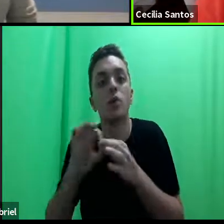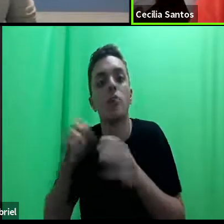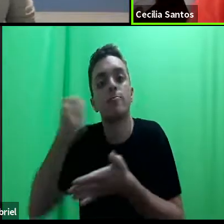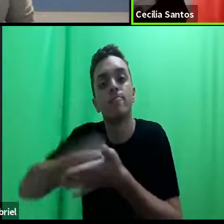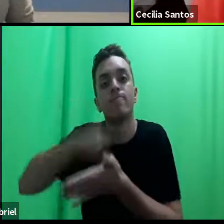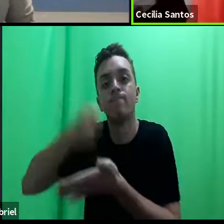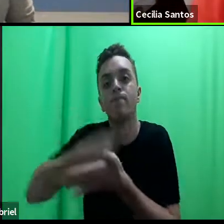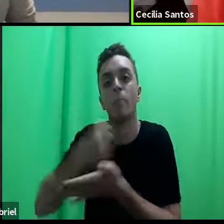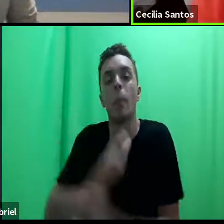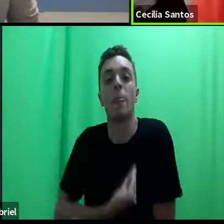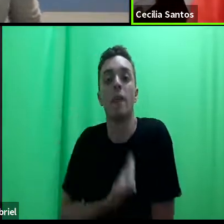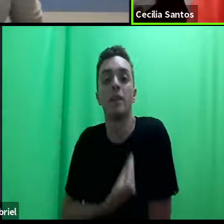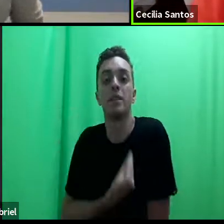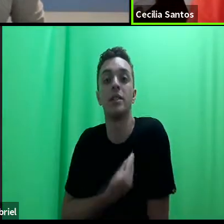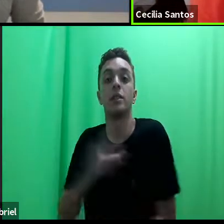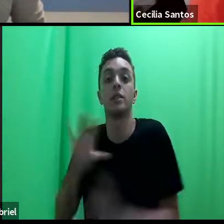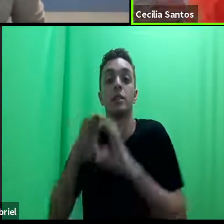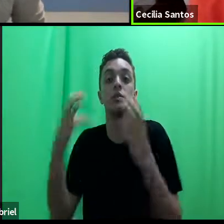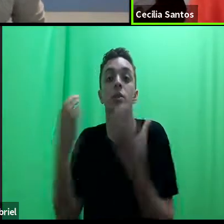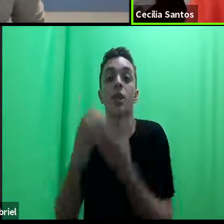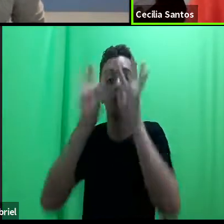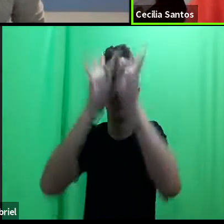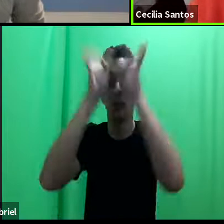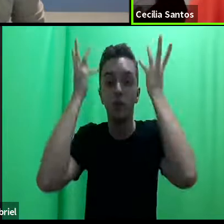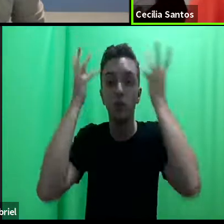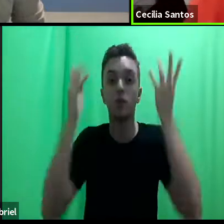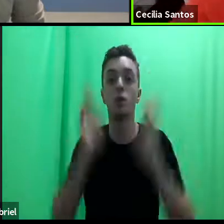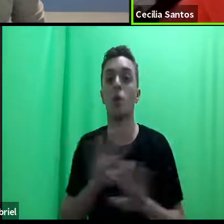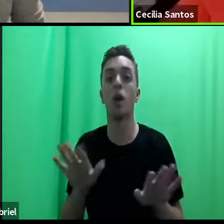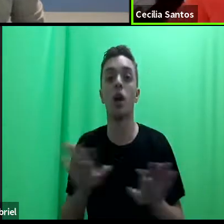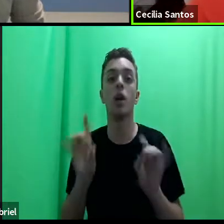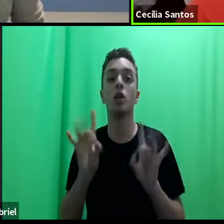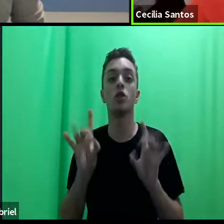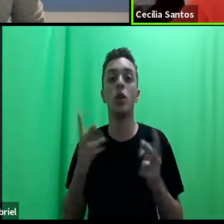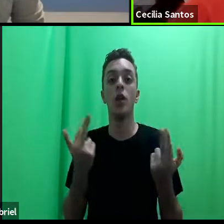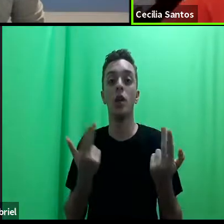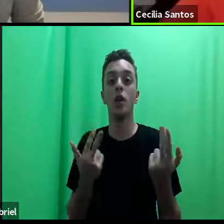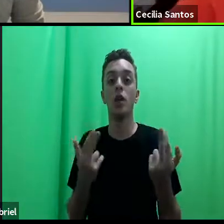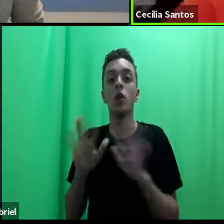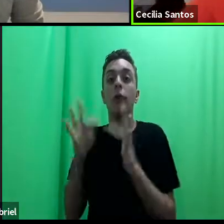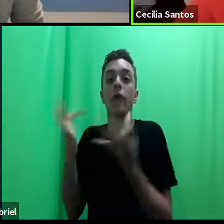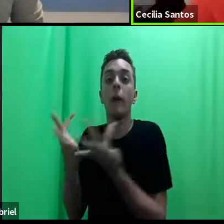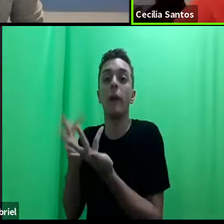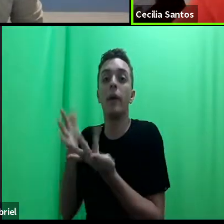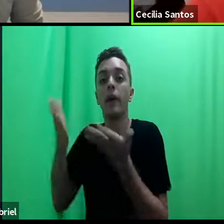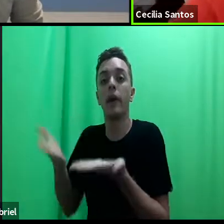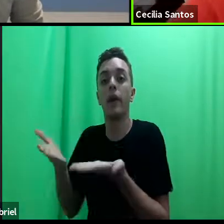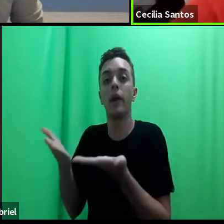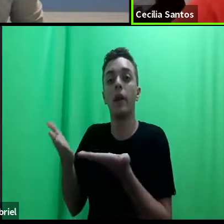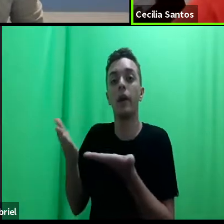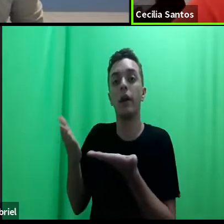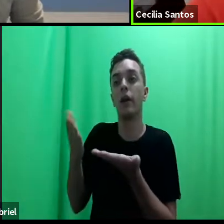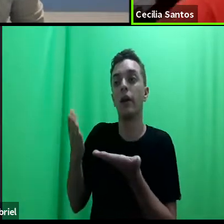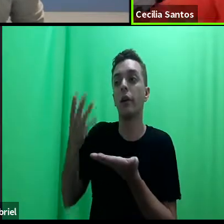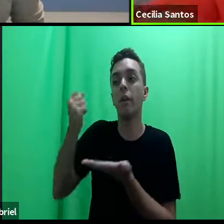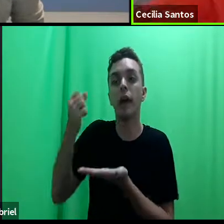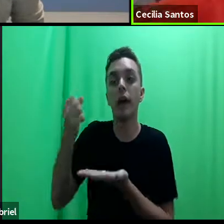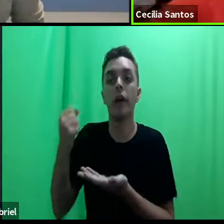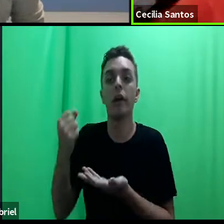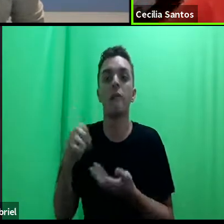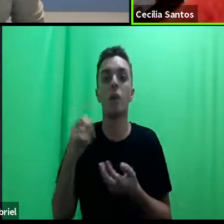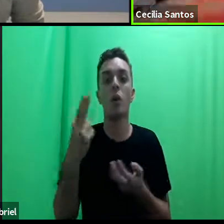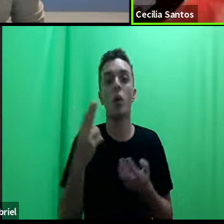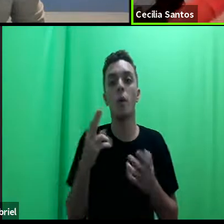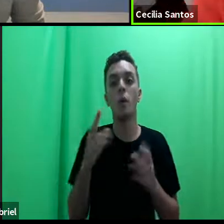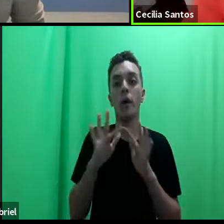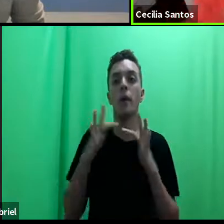existência das comunidades indígenas não é o mesmo contexto de uma família nuclear ou mesmo que seja uma família